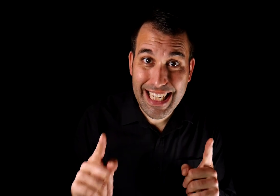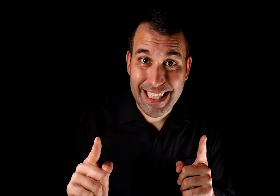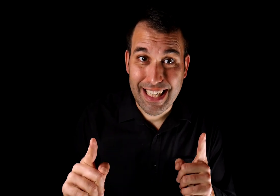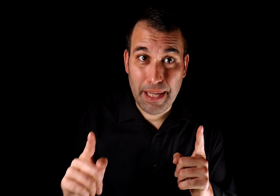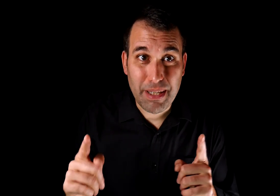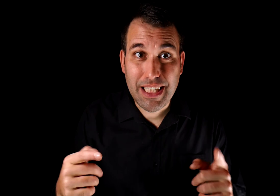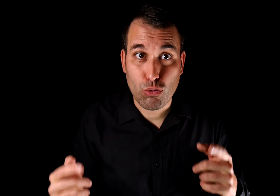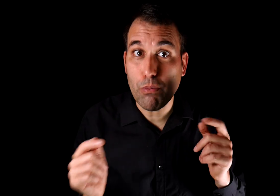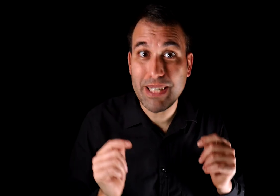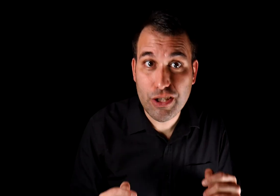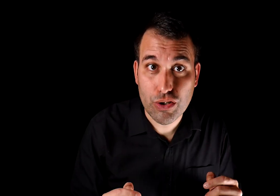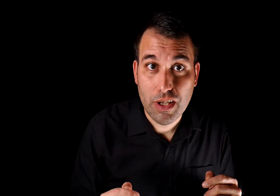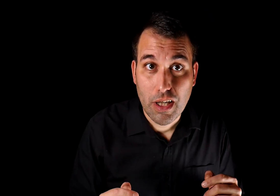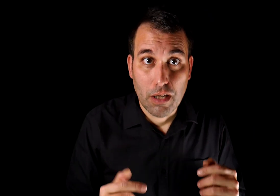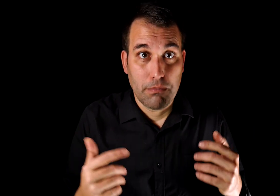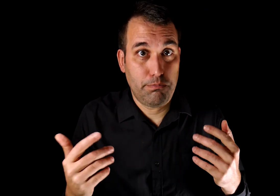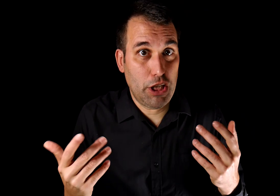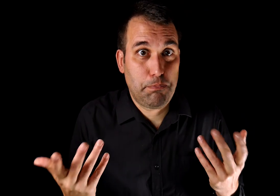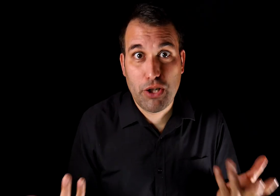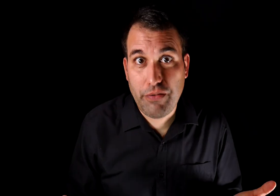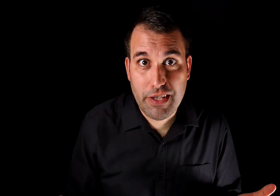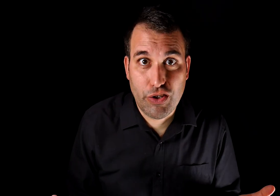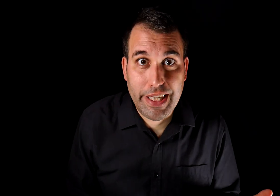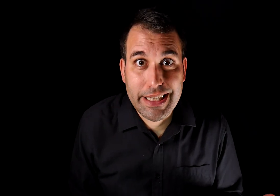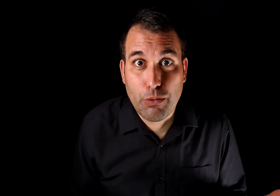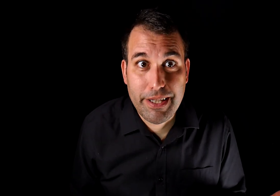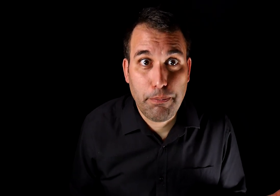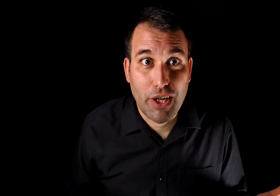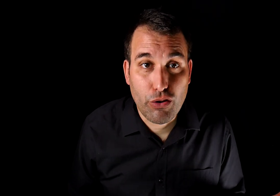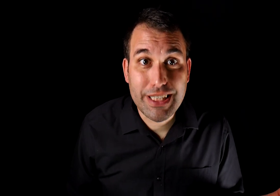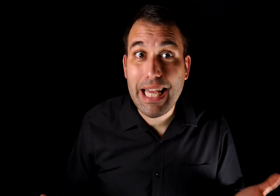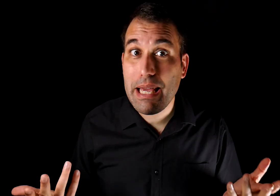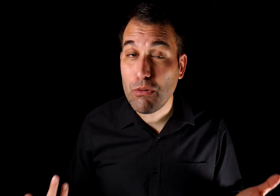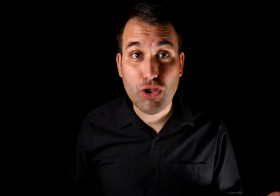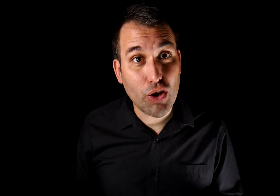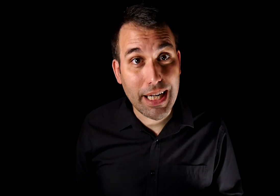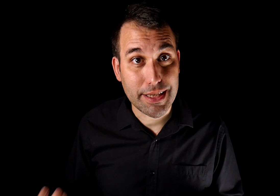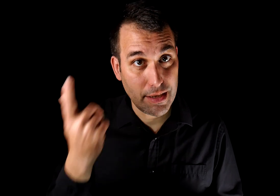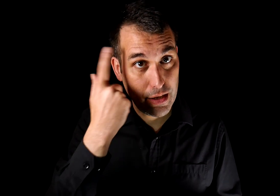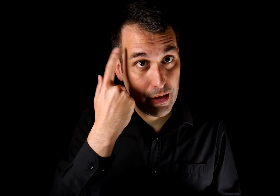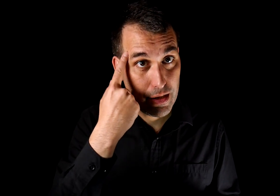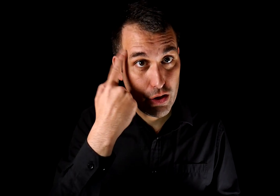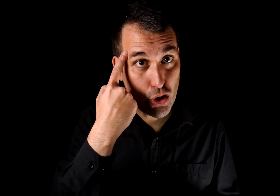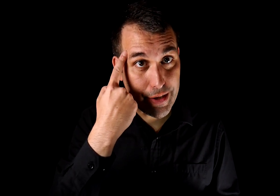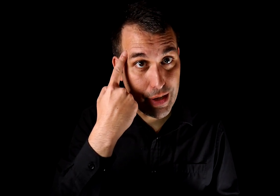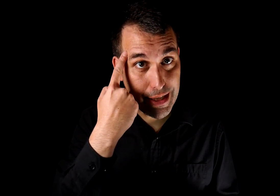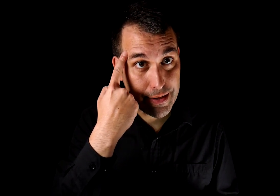alguien en base a tu compasión, pues por definición te dejas convencer por razones emocionales, no racionales.